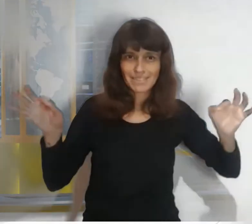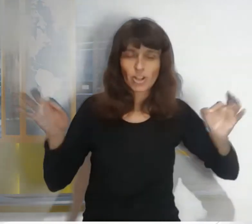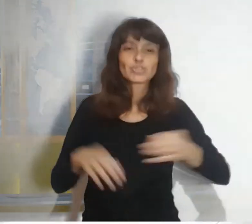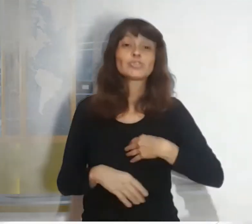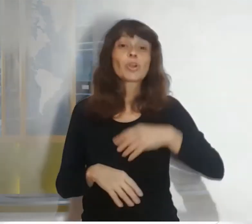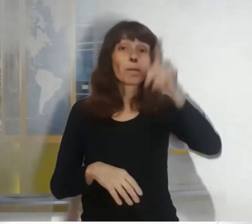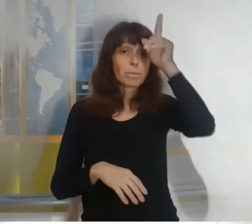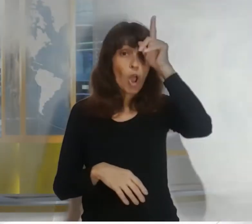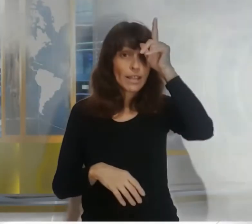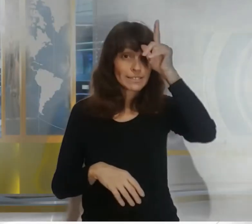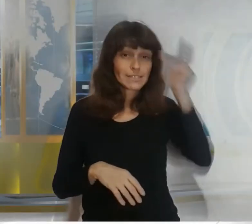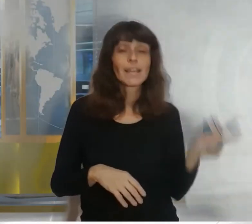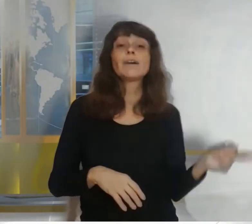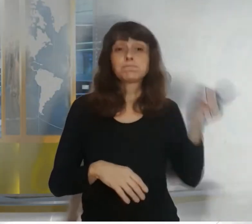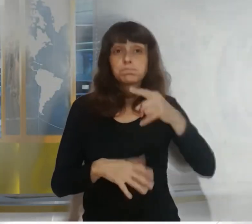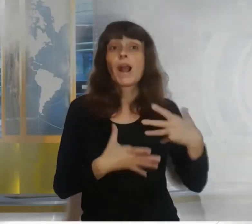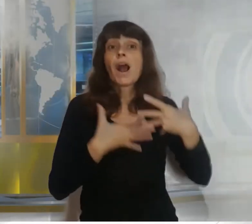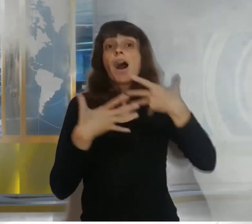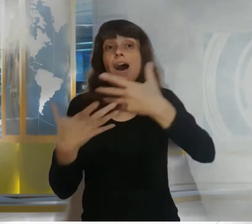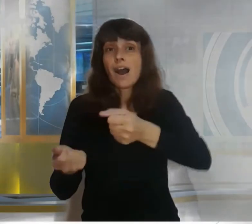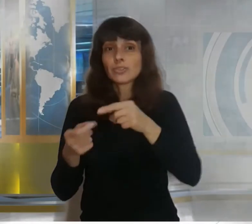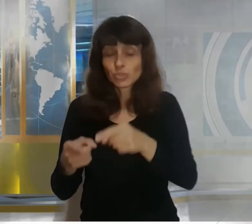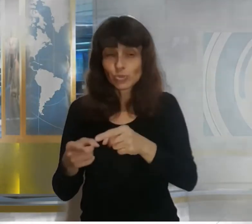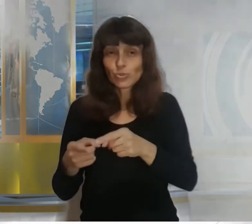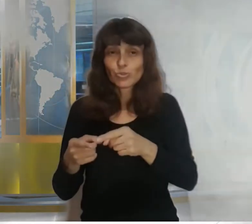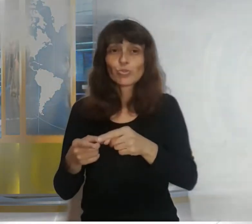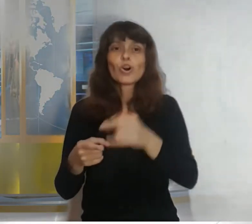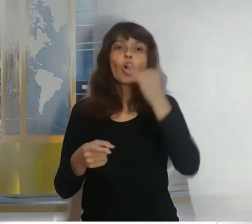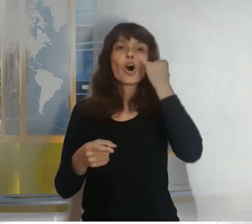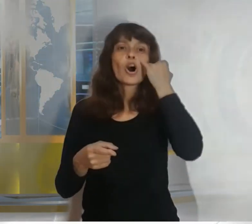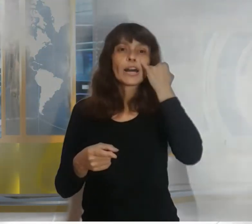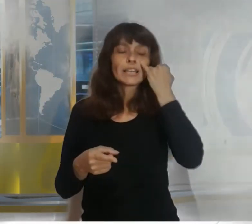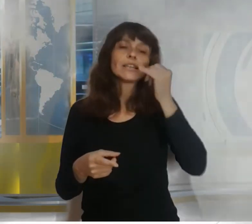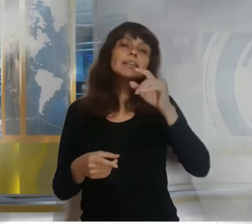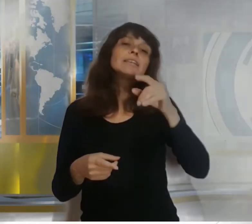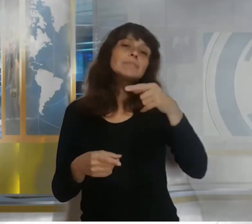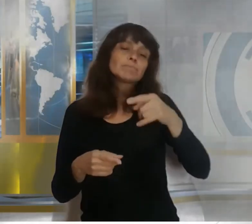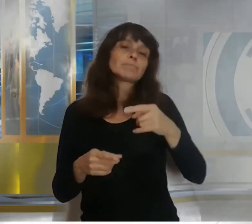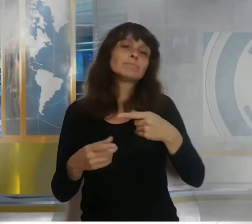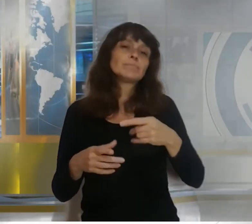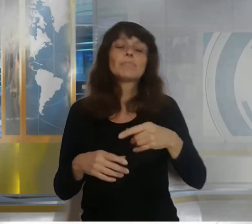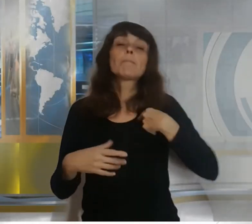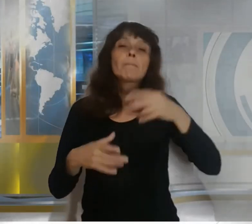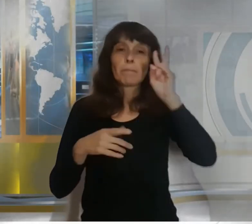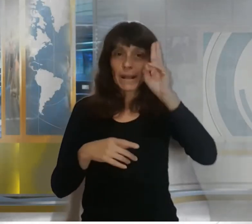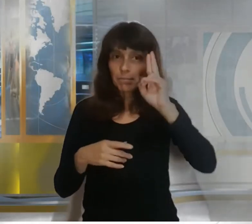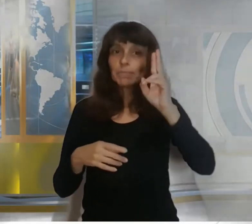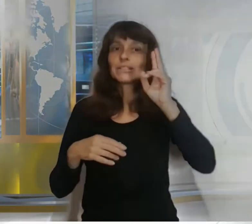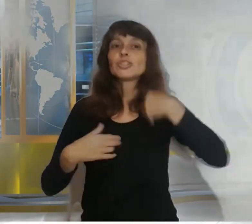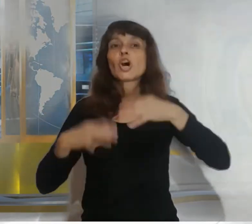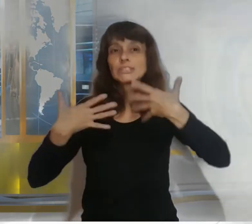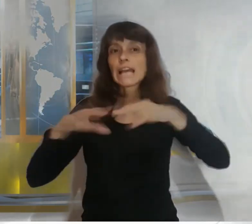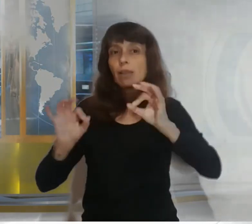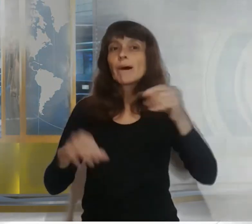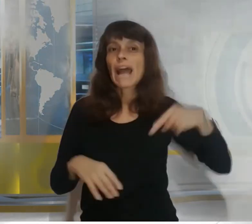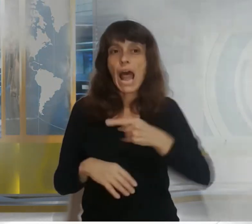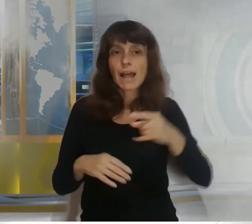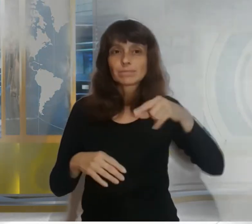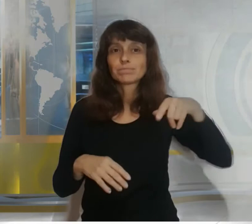de la patrulla ambiental y uno de los protagonistas del rescate de la boa relató que el animal estaba bastante agresivo